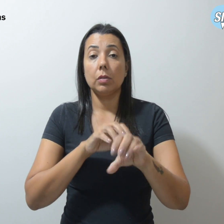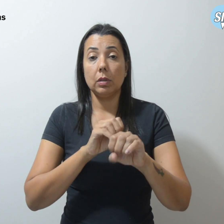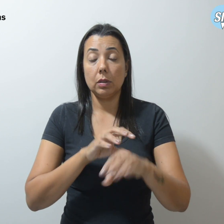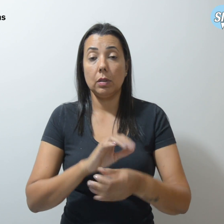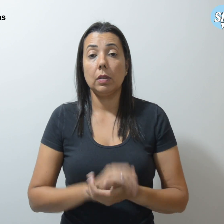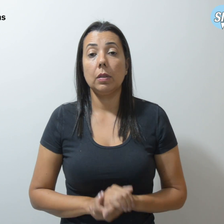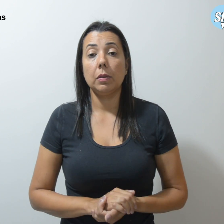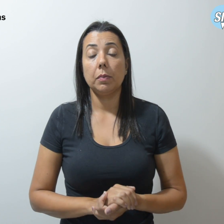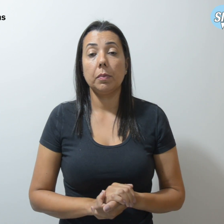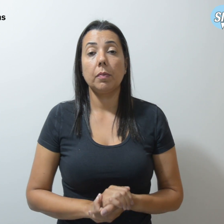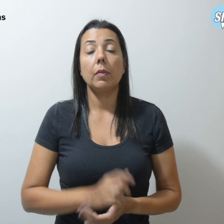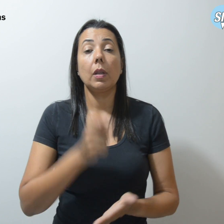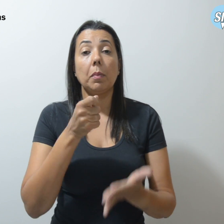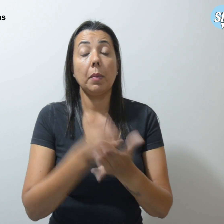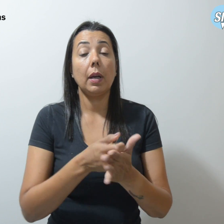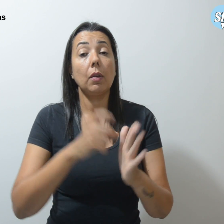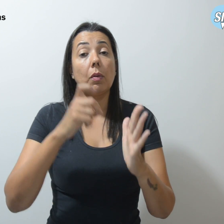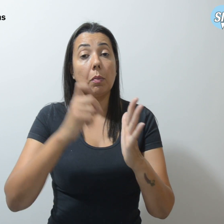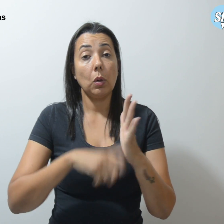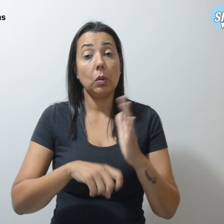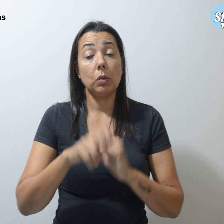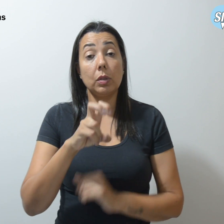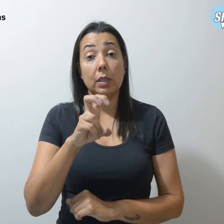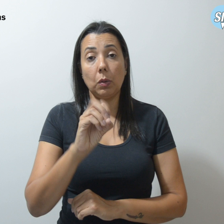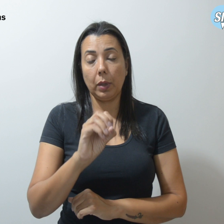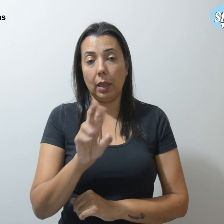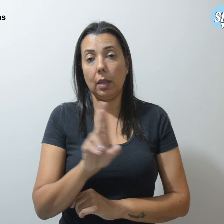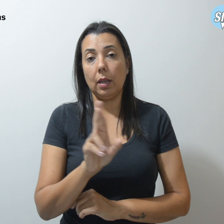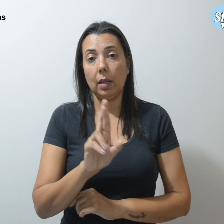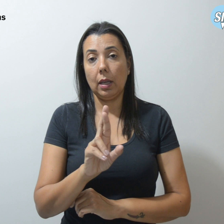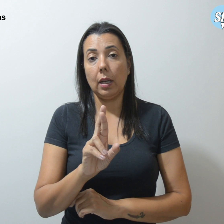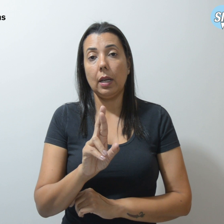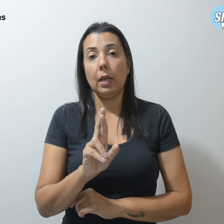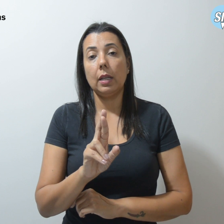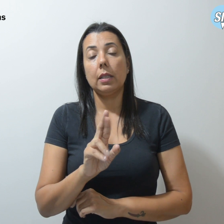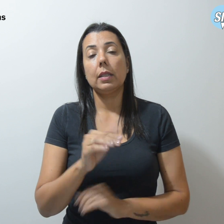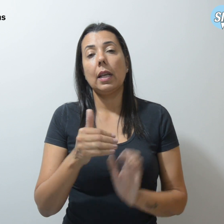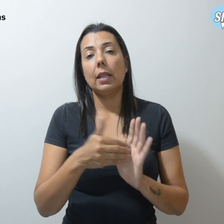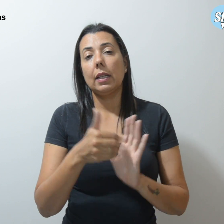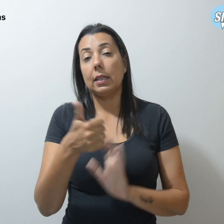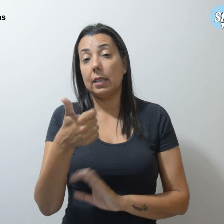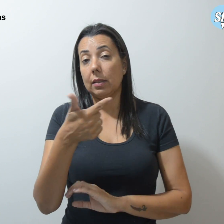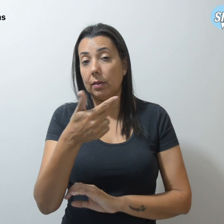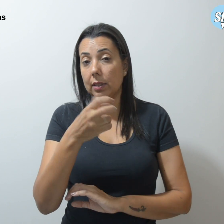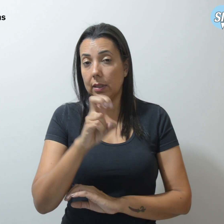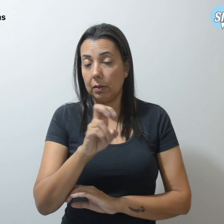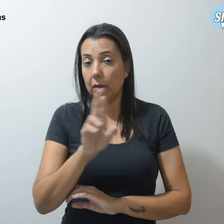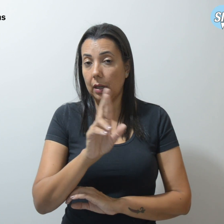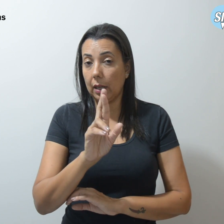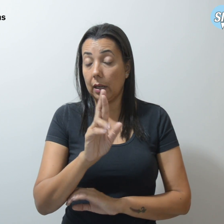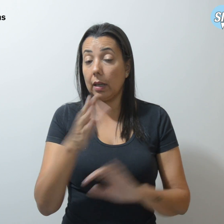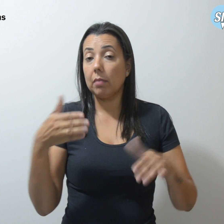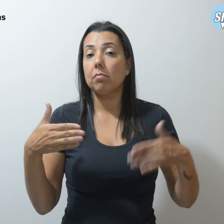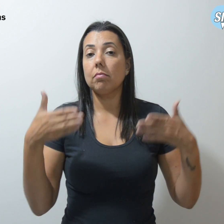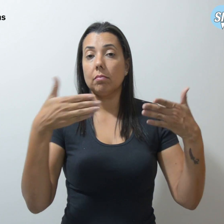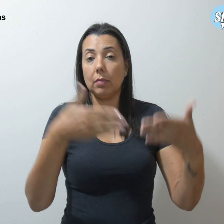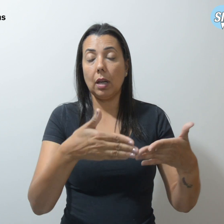pagam uma taxa de R$ a R$ 125 para participar da palestra.